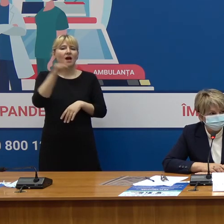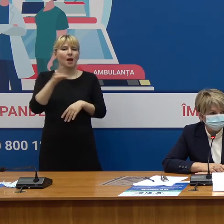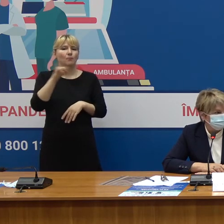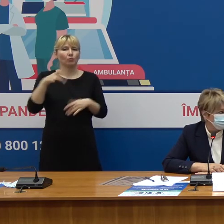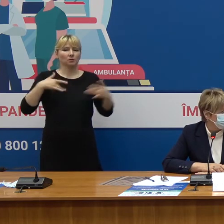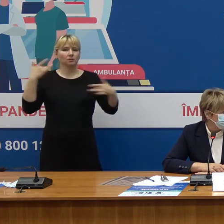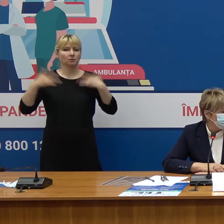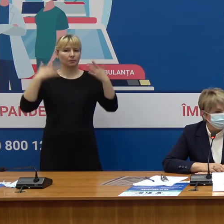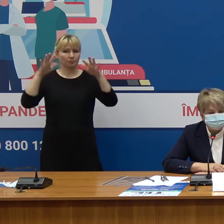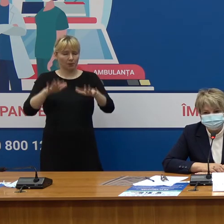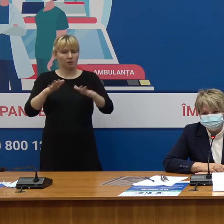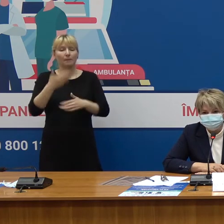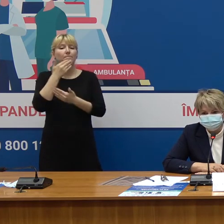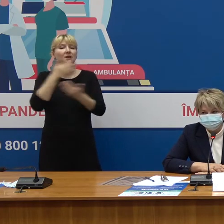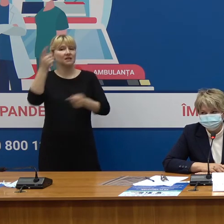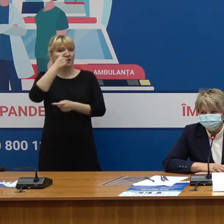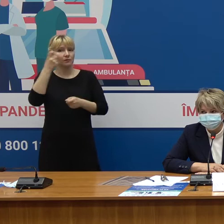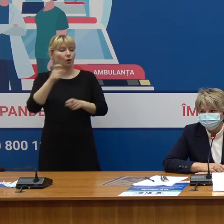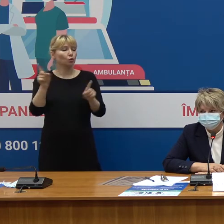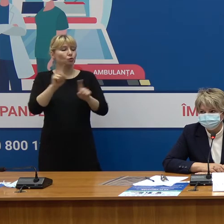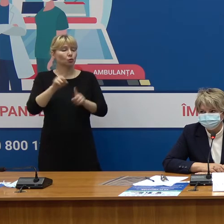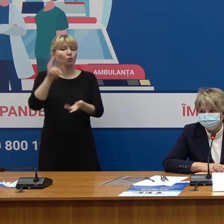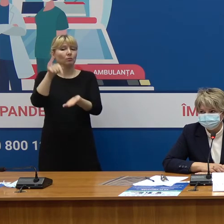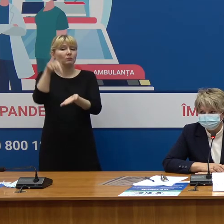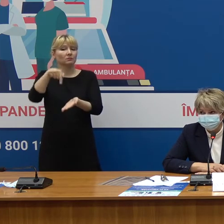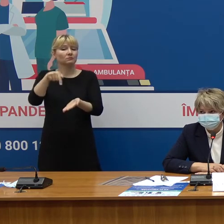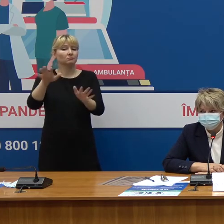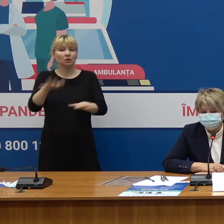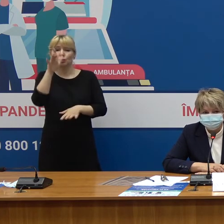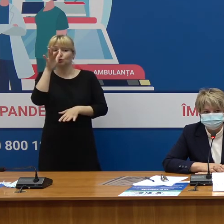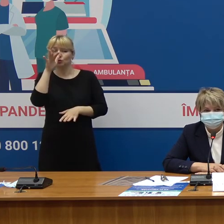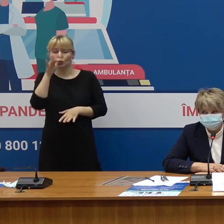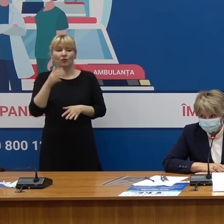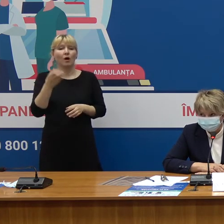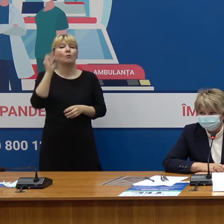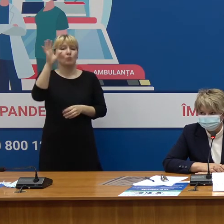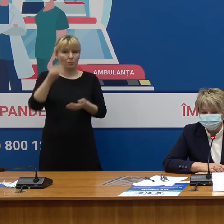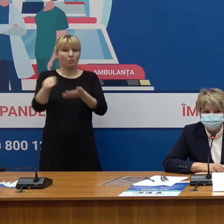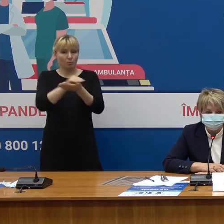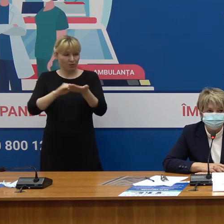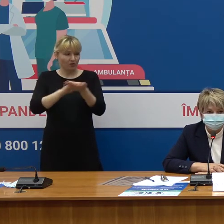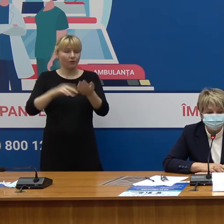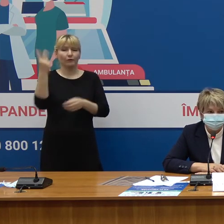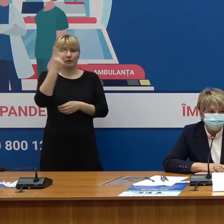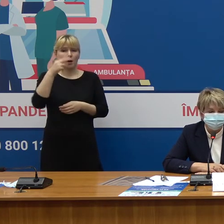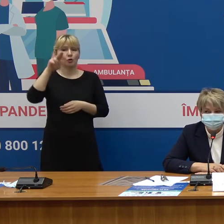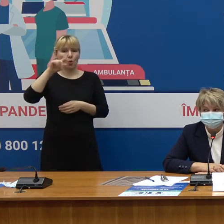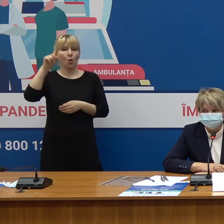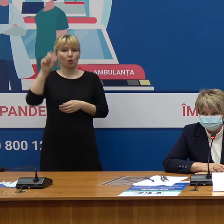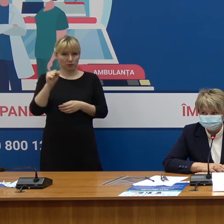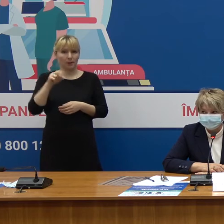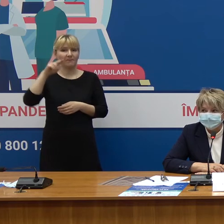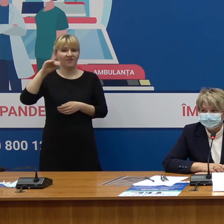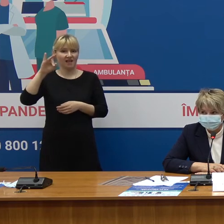ultima informație este că municipiul Chișinău va organiza pentru a doua doză Anume pentru a doua doză